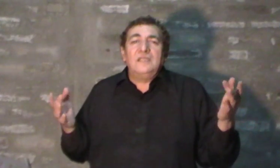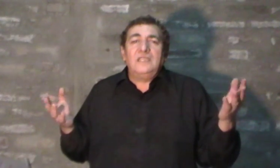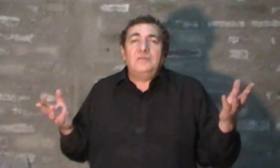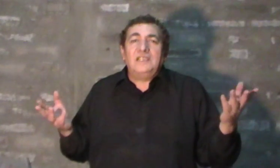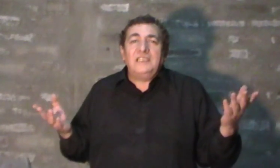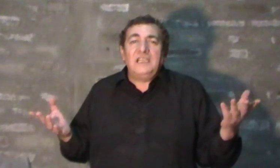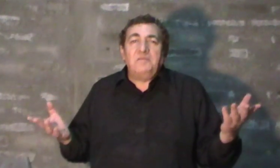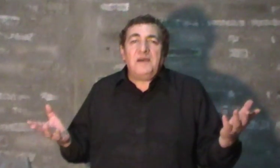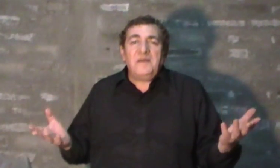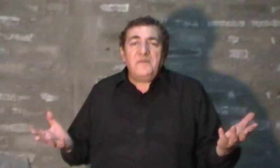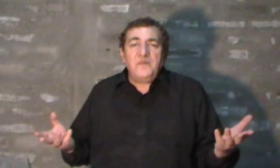Imagina el pan,